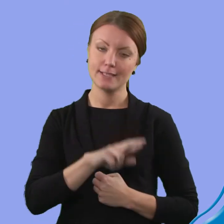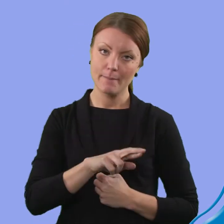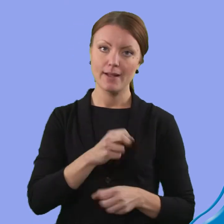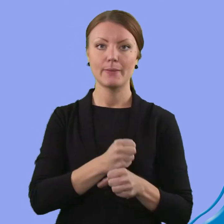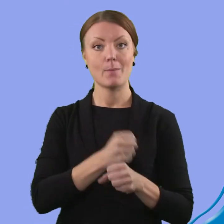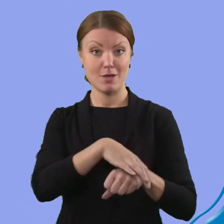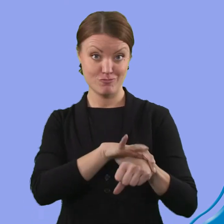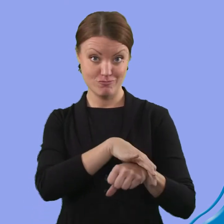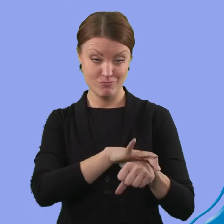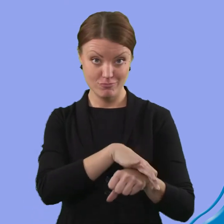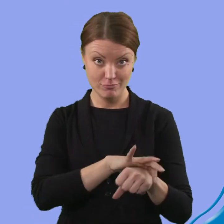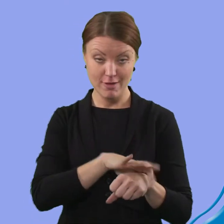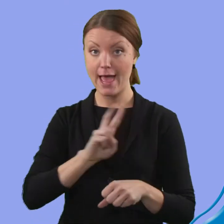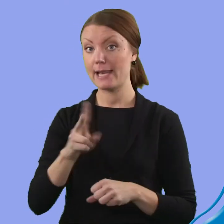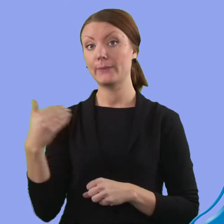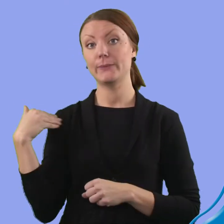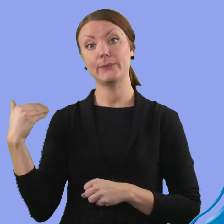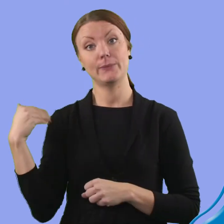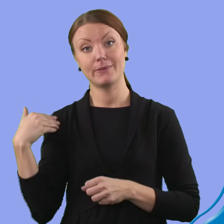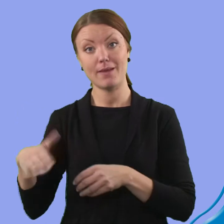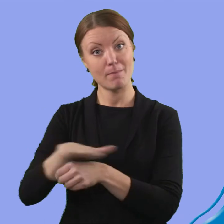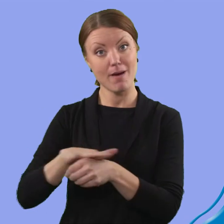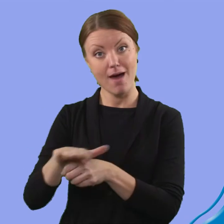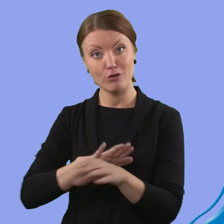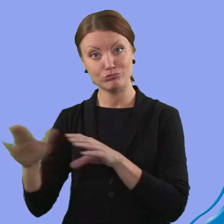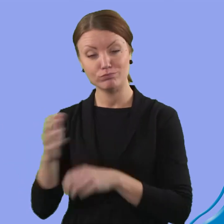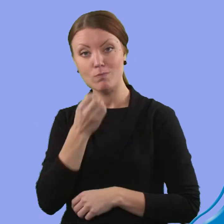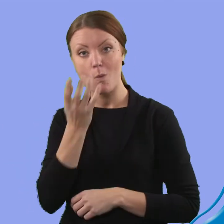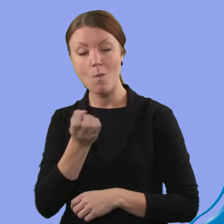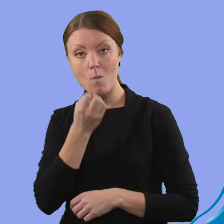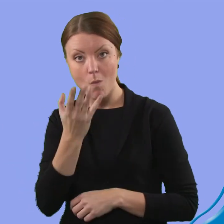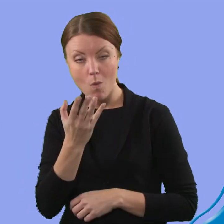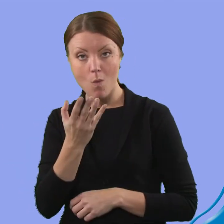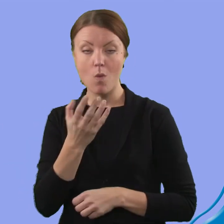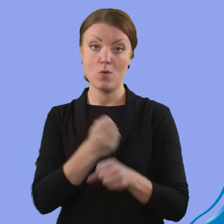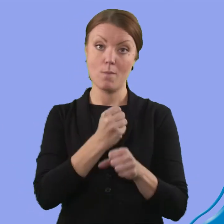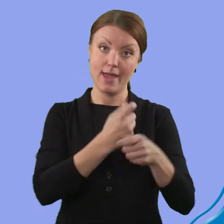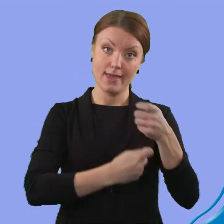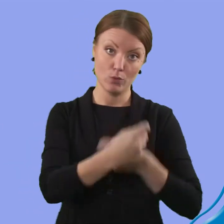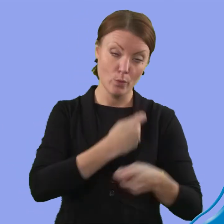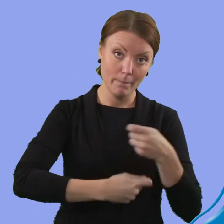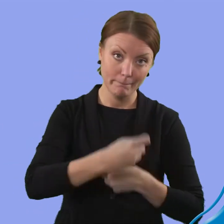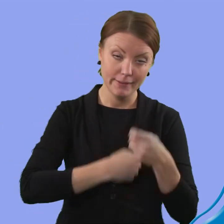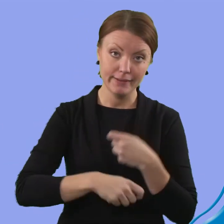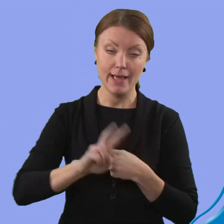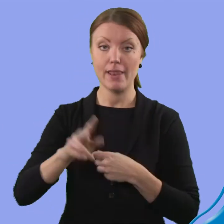Du kan till exempel jobba på dagis eller sköta blommor i parker. Du kan också jobba med ekonomi